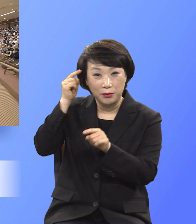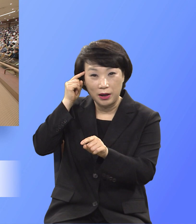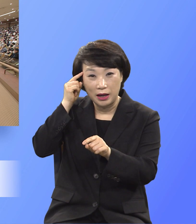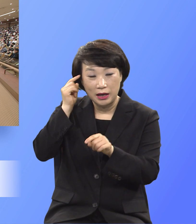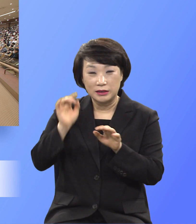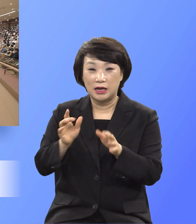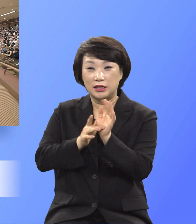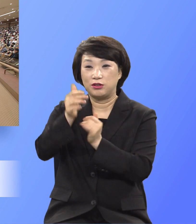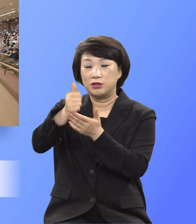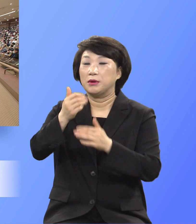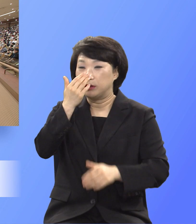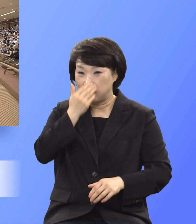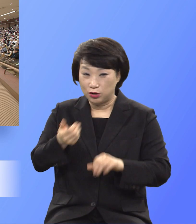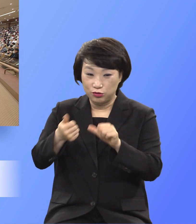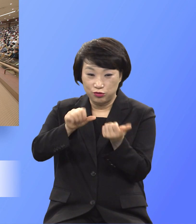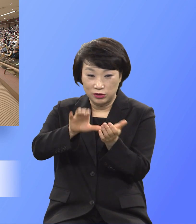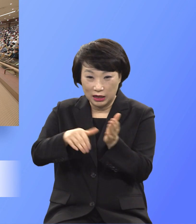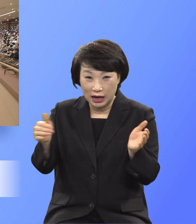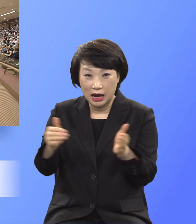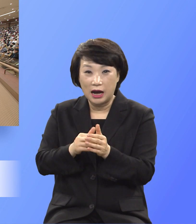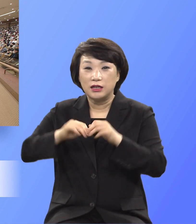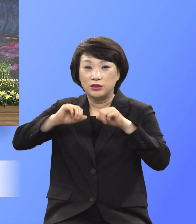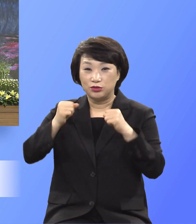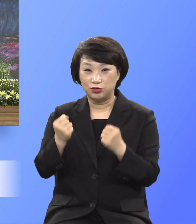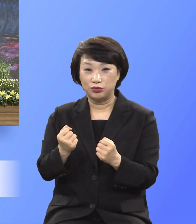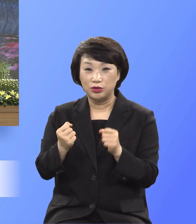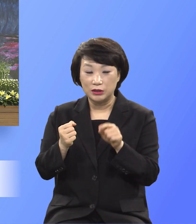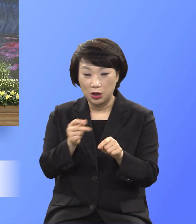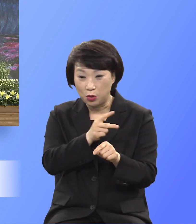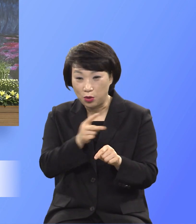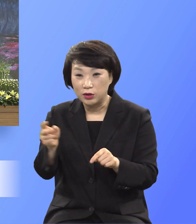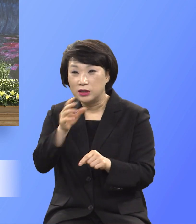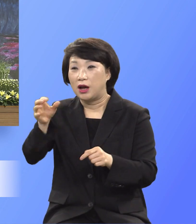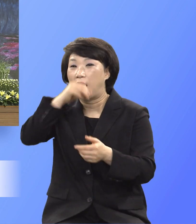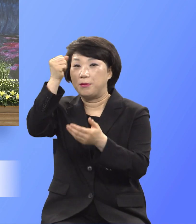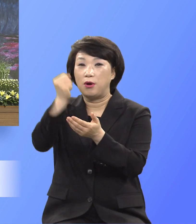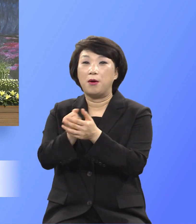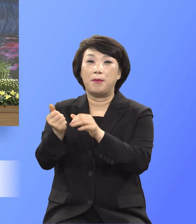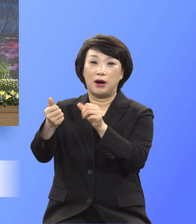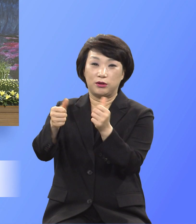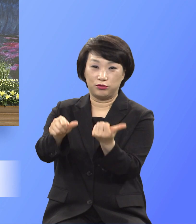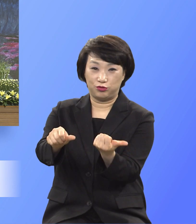자기를 낮추시고 죽기까지 복종하셨으니 곧 십자가에 죽으시니라.